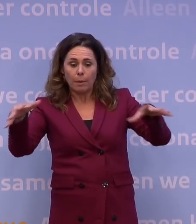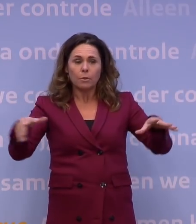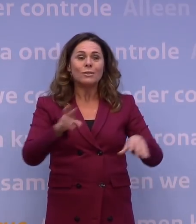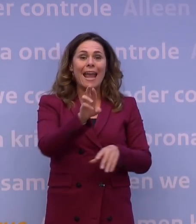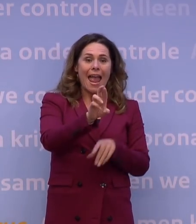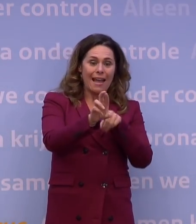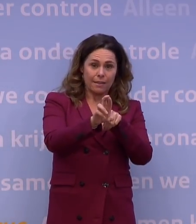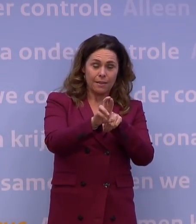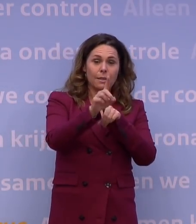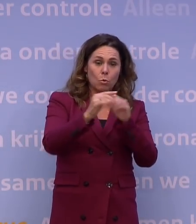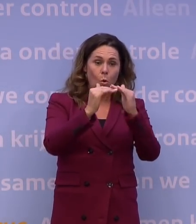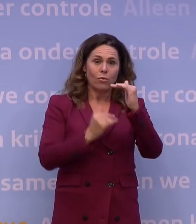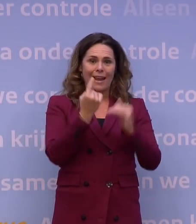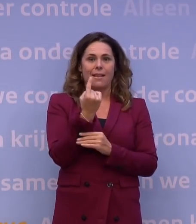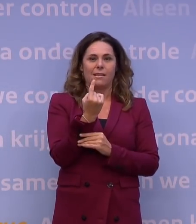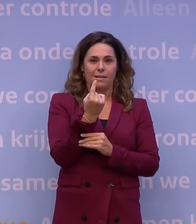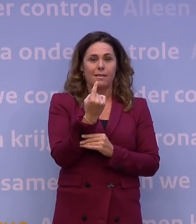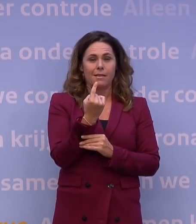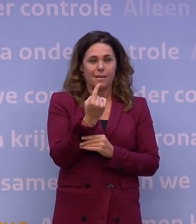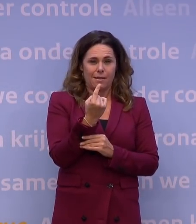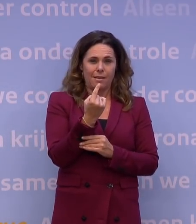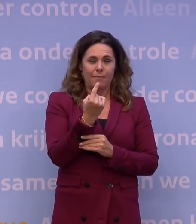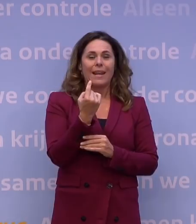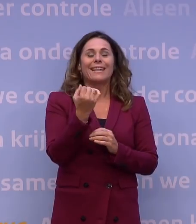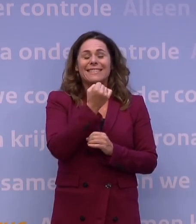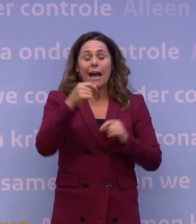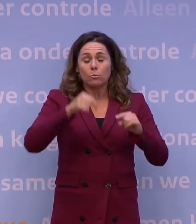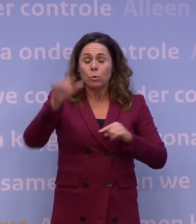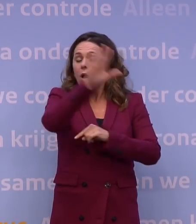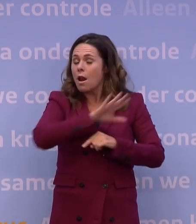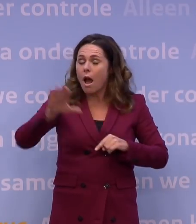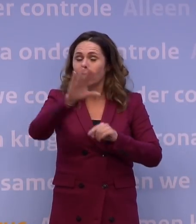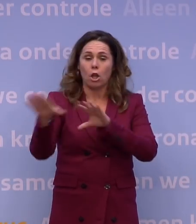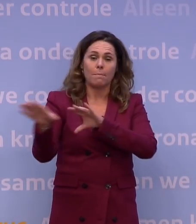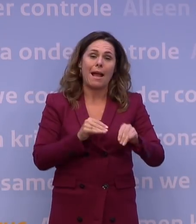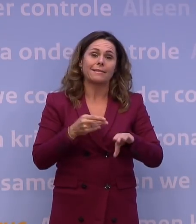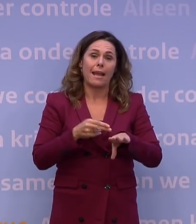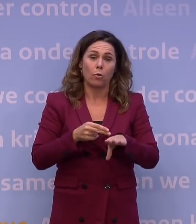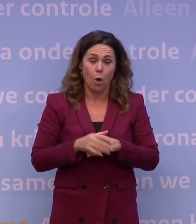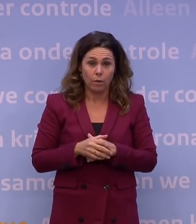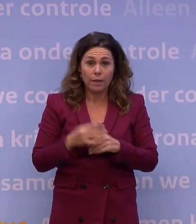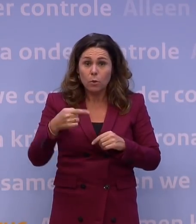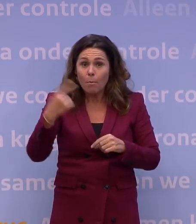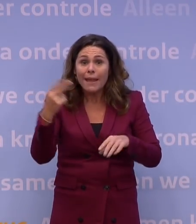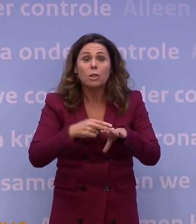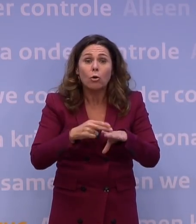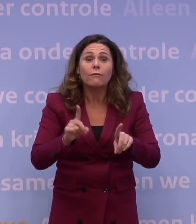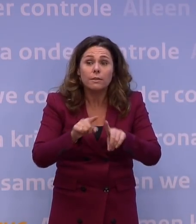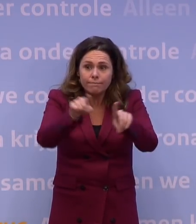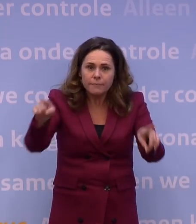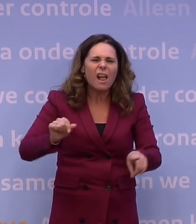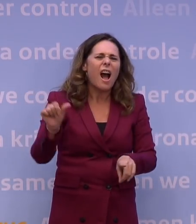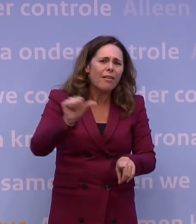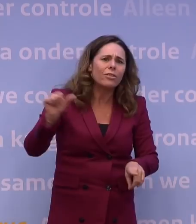naar onder de 1 krijgen. En daarvoor zijn echt nu landelijke maatregelen nodig. En nog meer dan die landelijke maatregel is daar gewoon ander gedrag voor nodig.